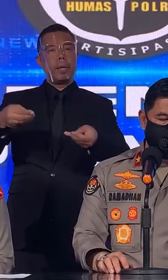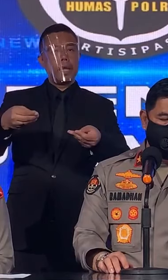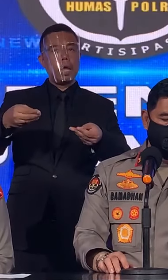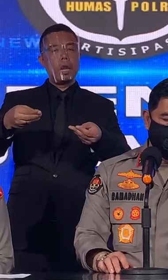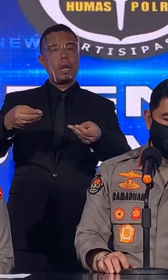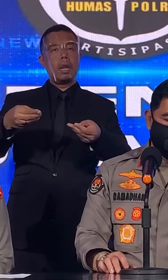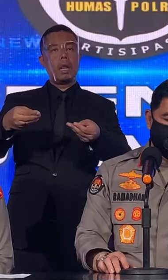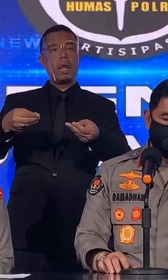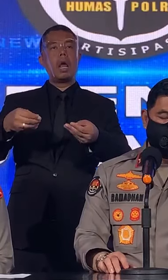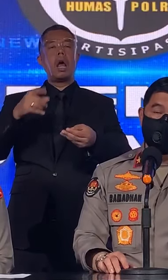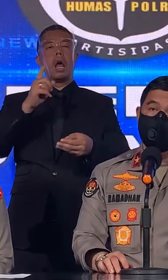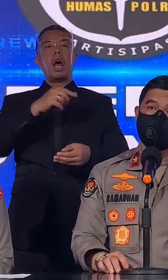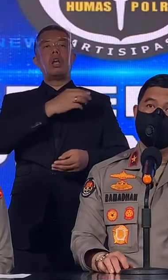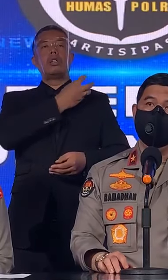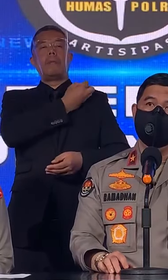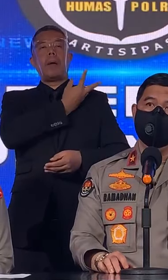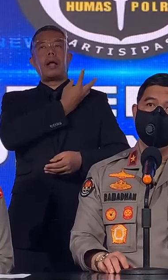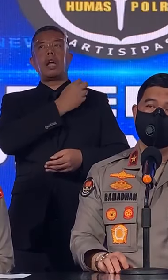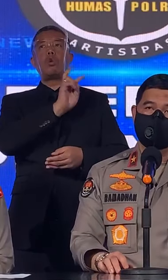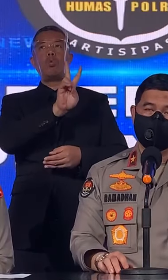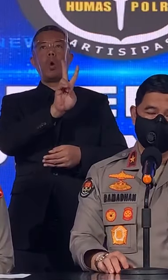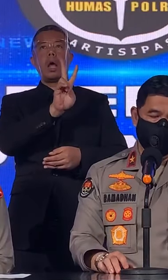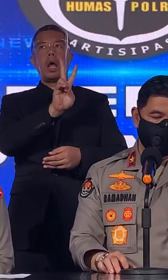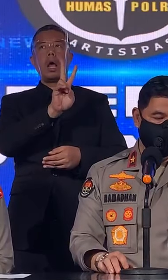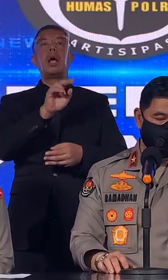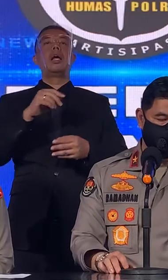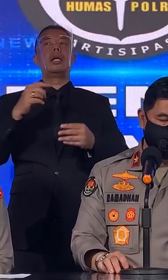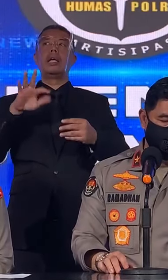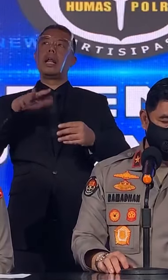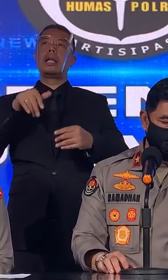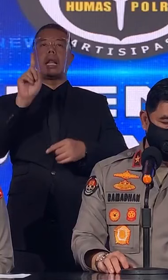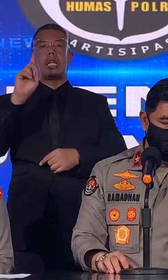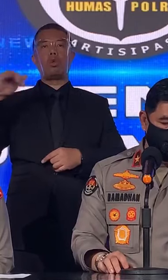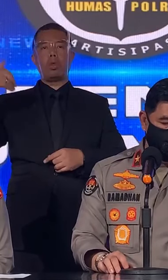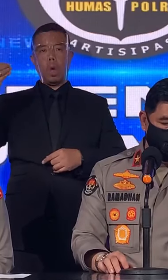pangkat bintang 2 selama 1 tahun.